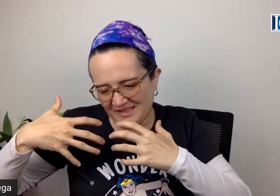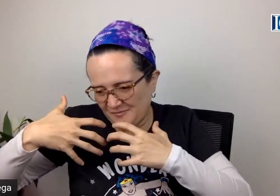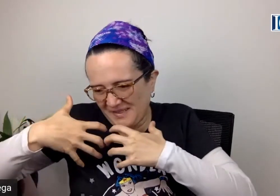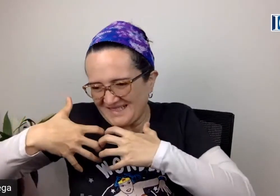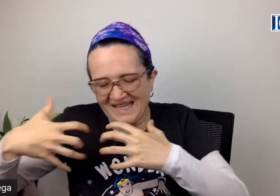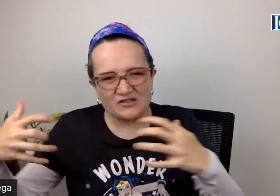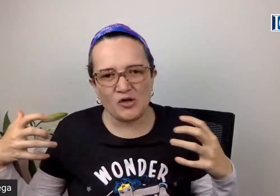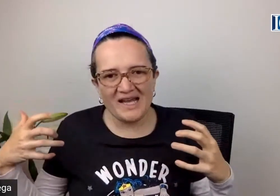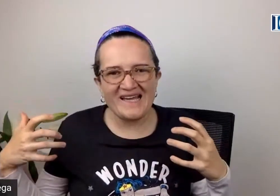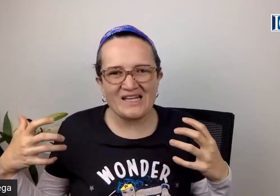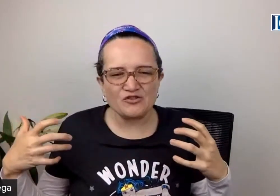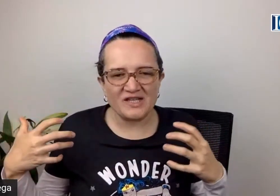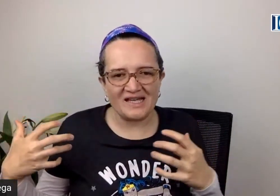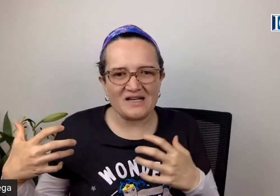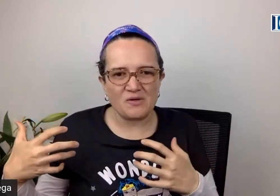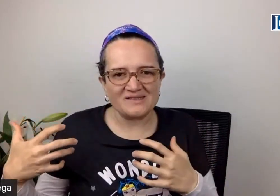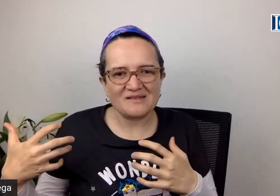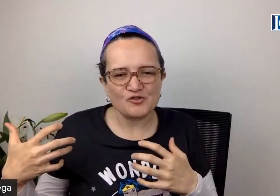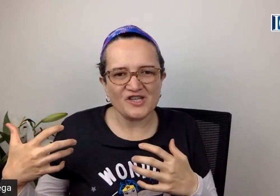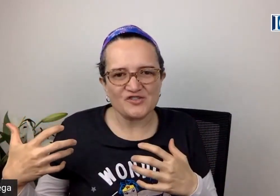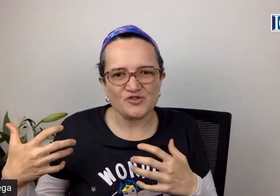expresar toda la generosidad de la cual estamos hechos.